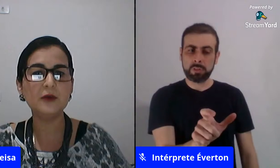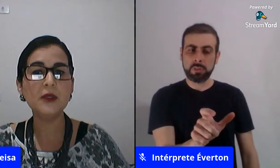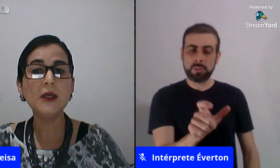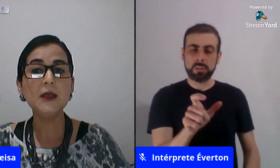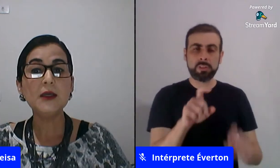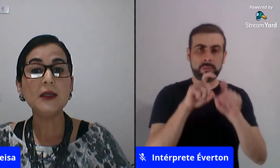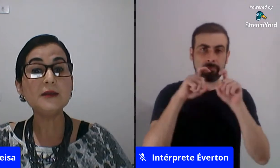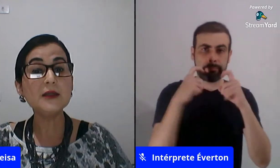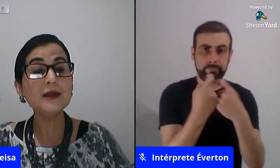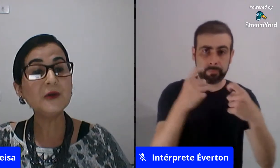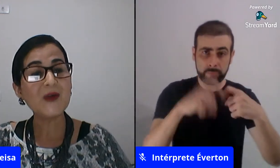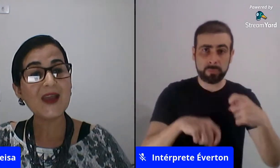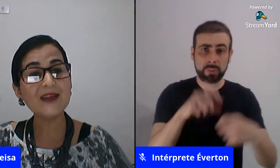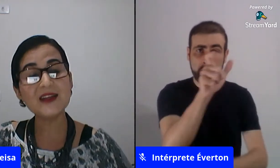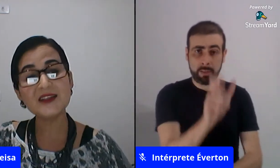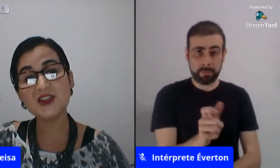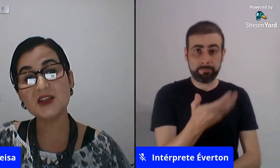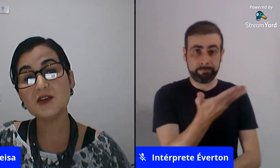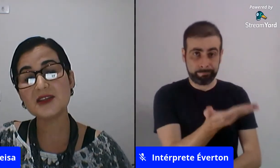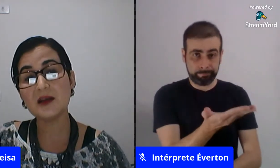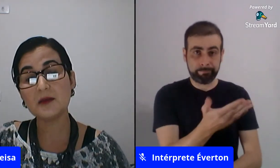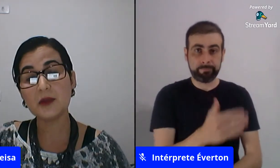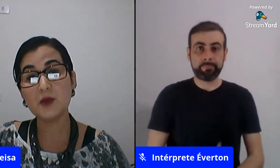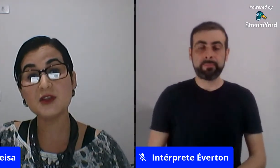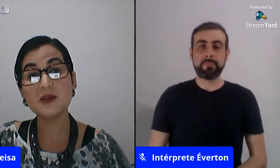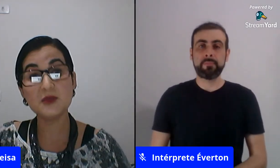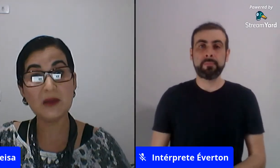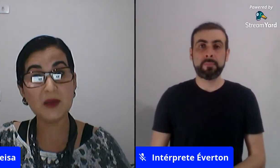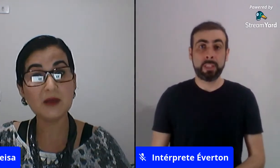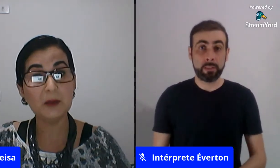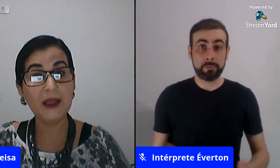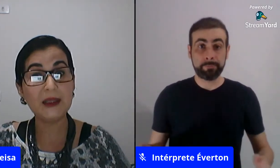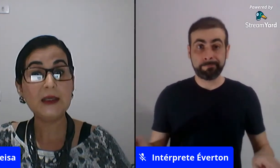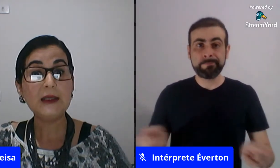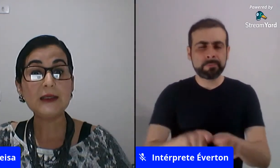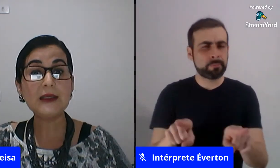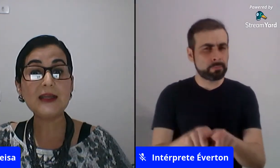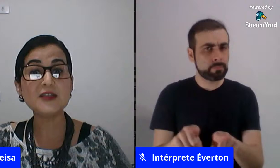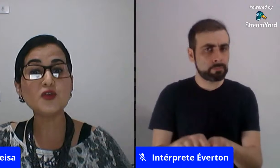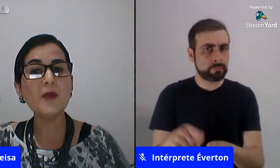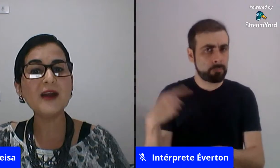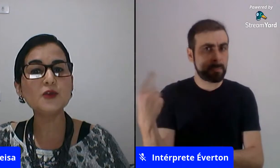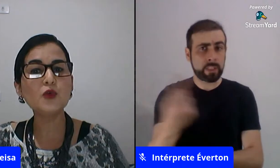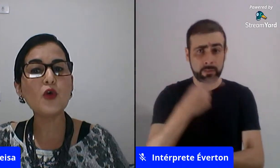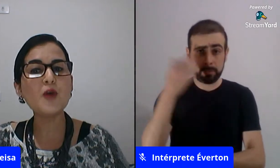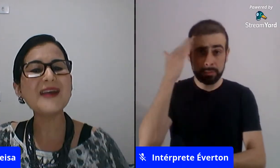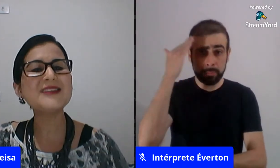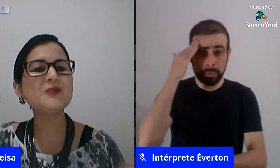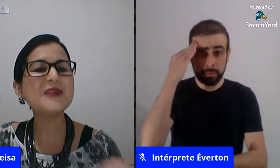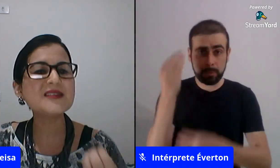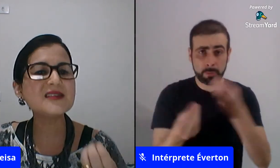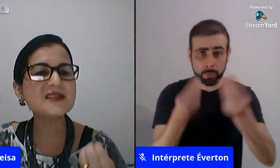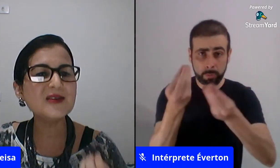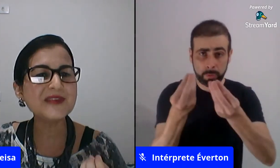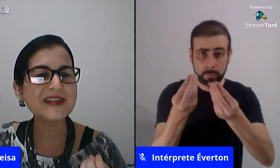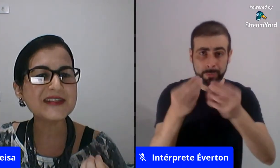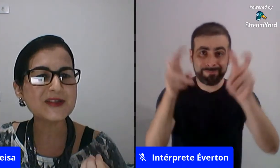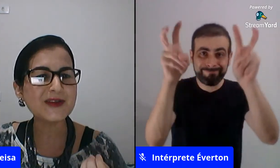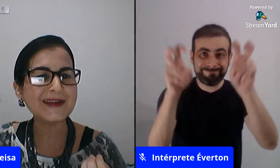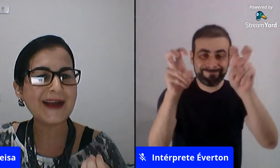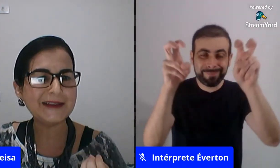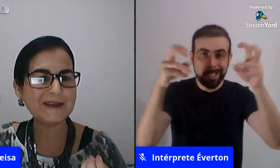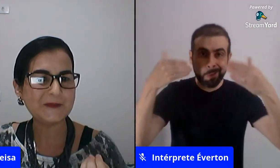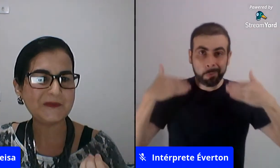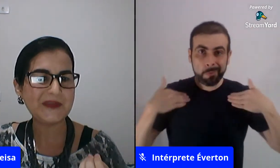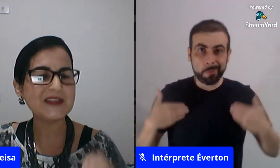saudável então é interessante que nós possamos saber também que a descoberta do corpo é a expressão da